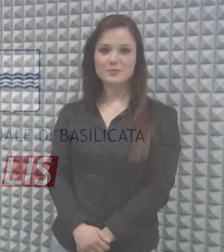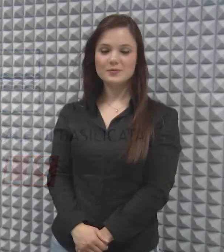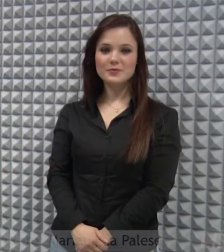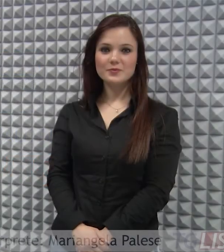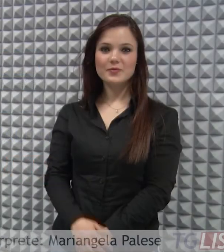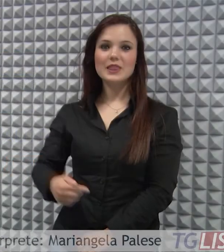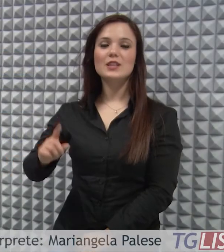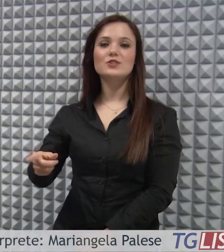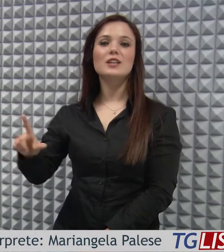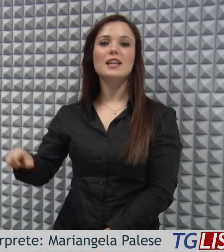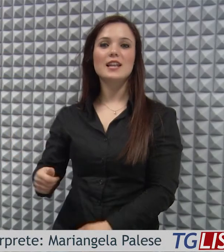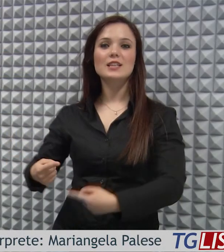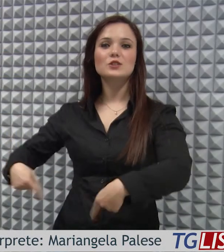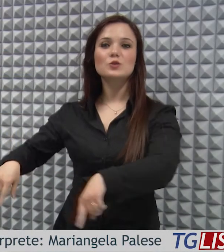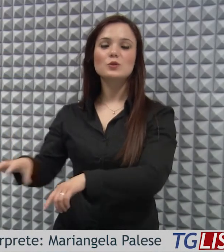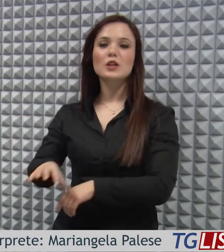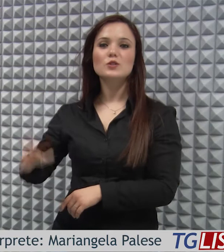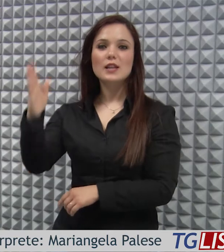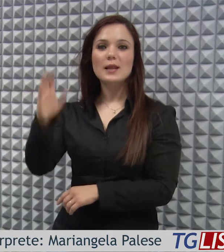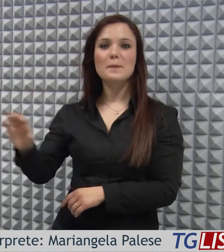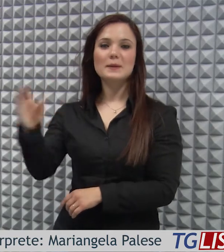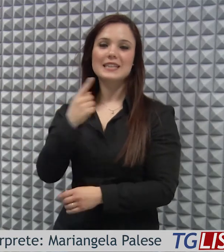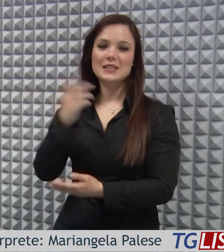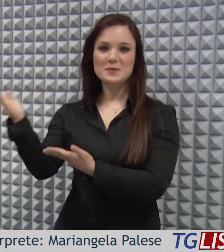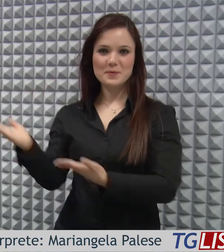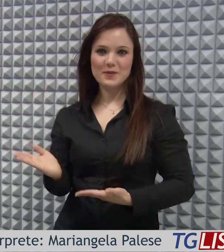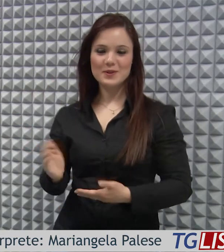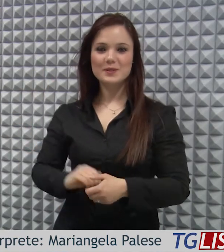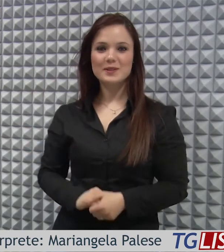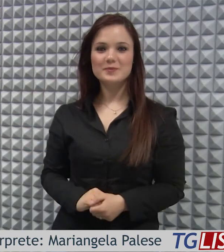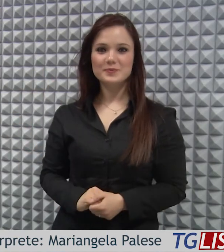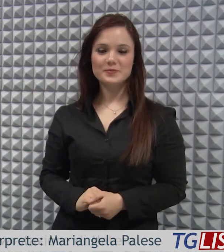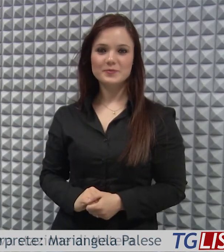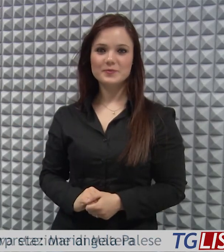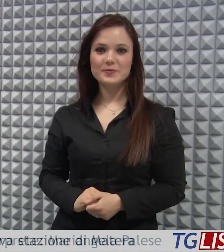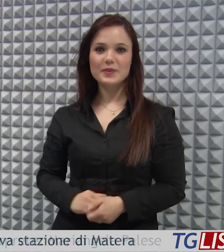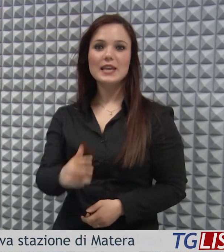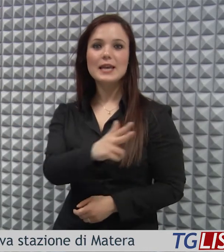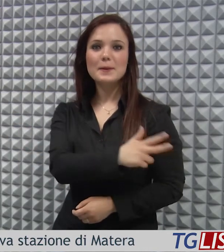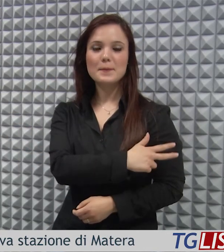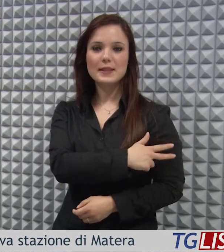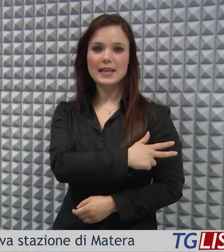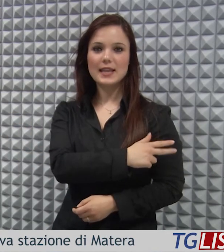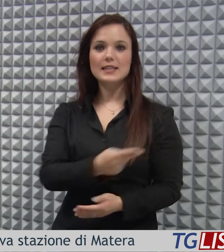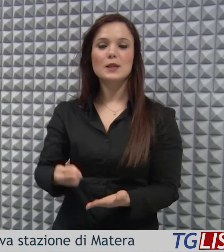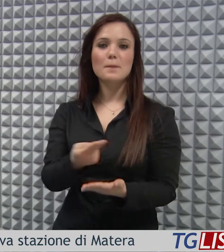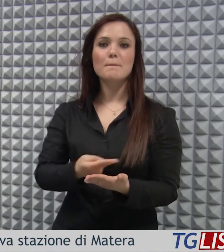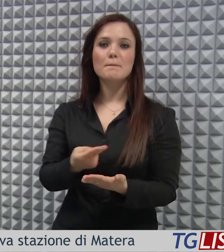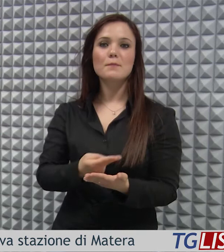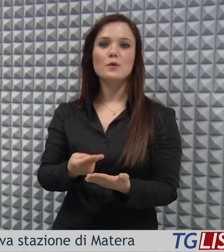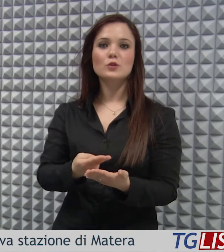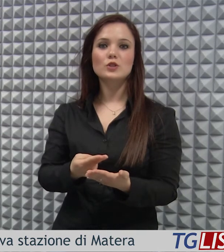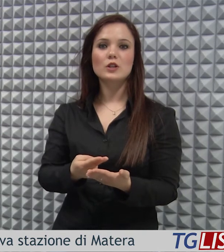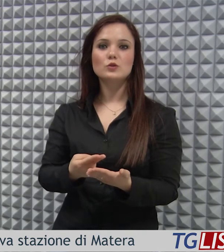Ben ritrovati al TGLIS della Giunta Regionale di Basilicata. È stato presentato a Matera